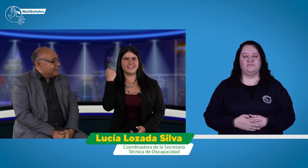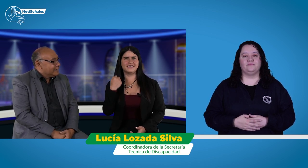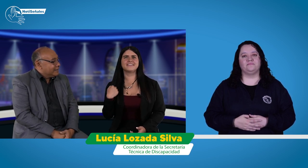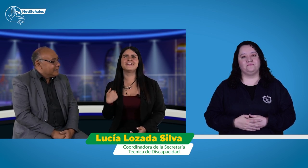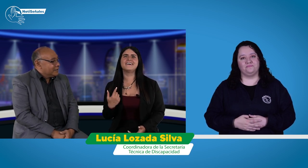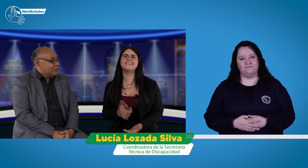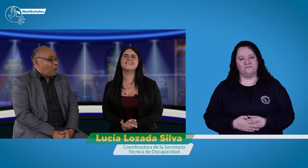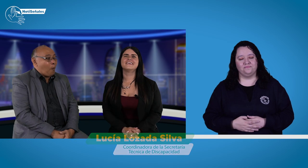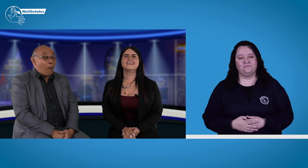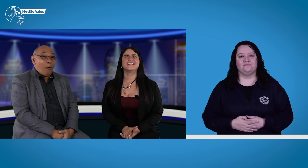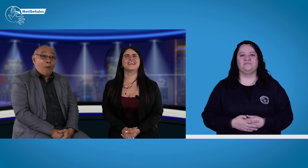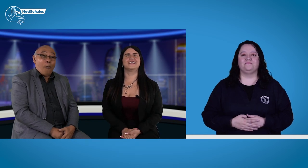Bueno,